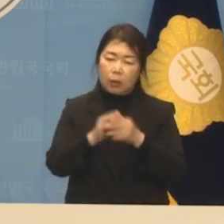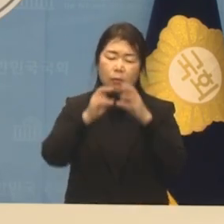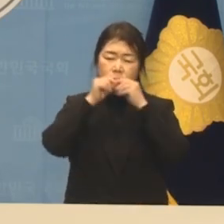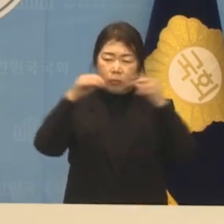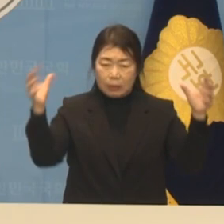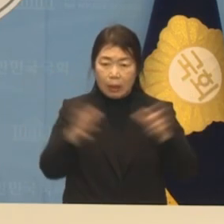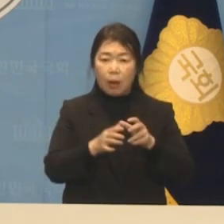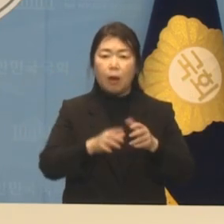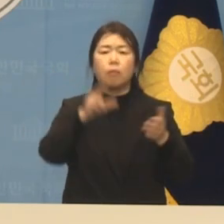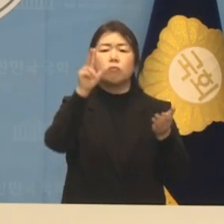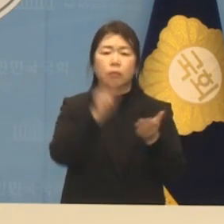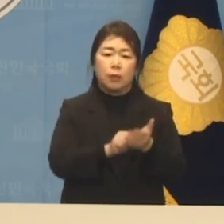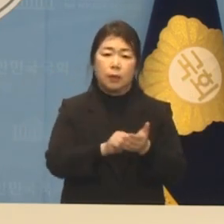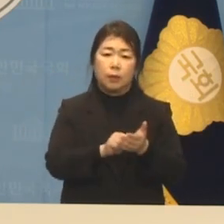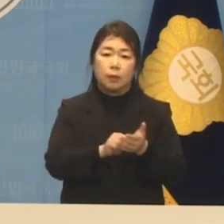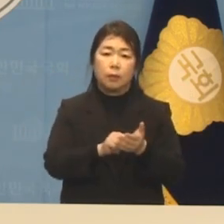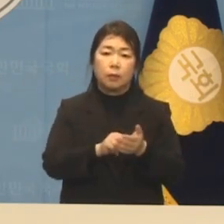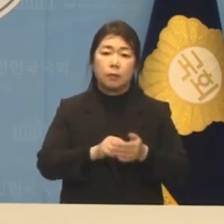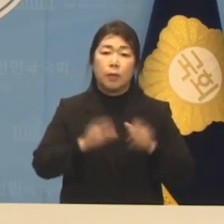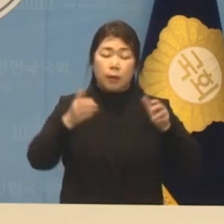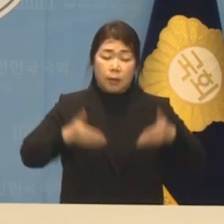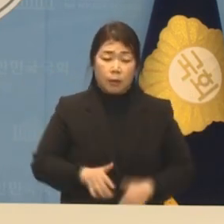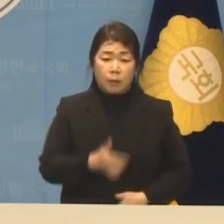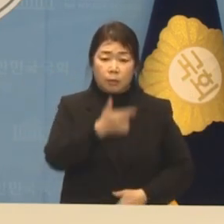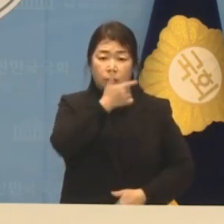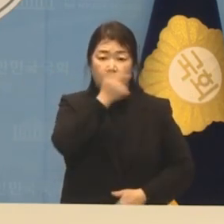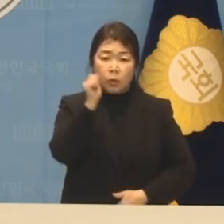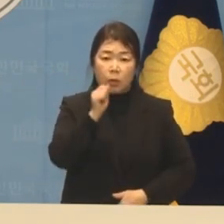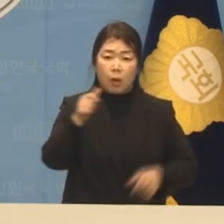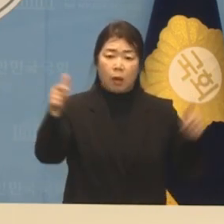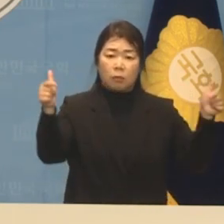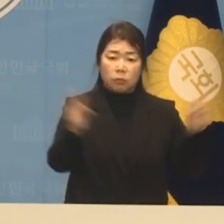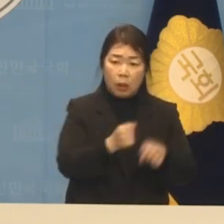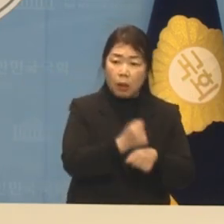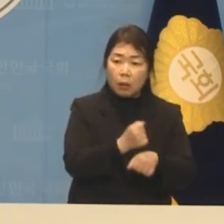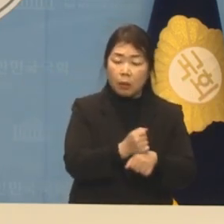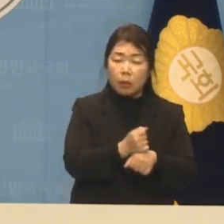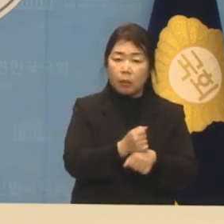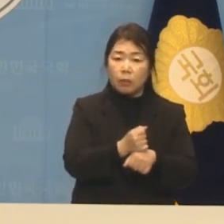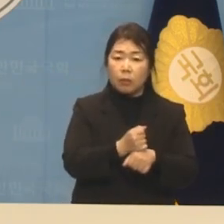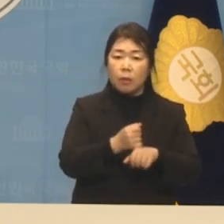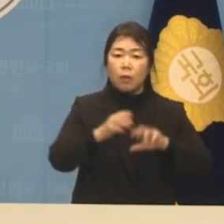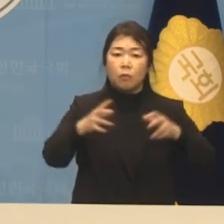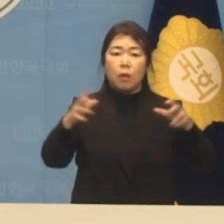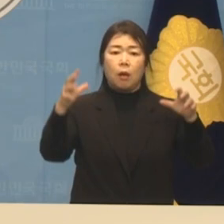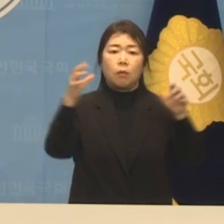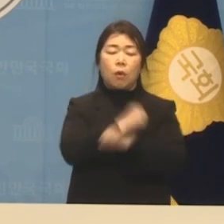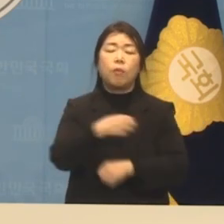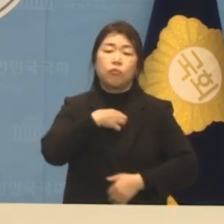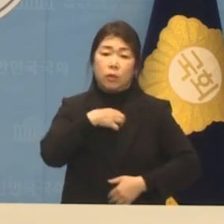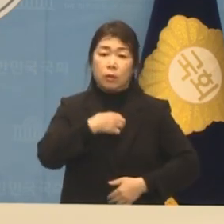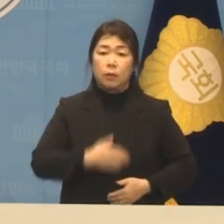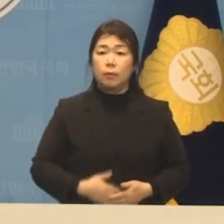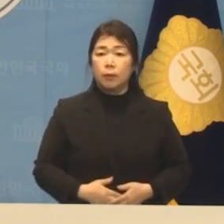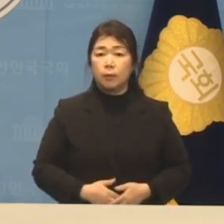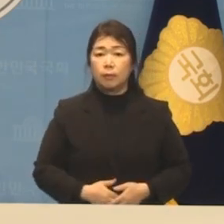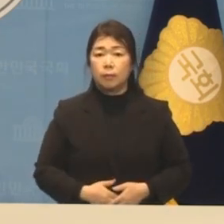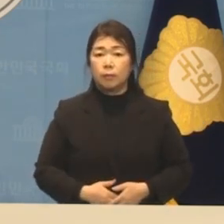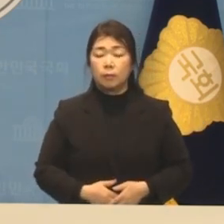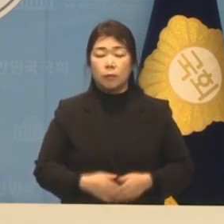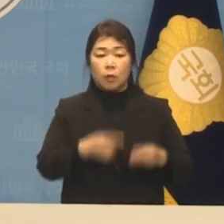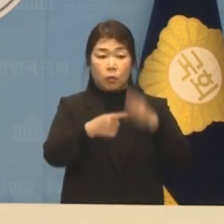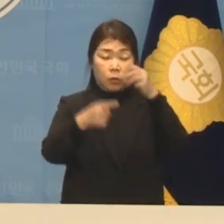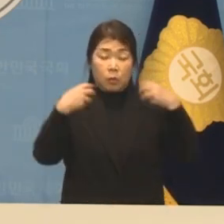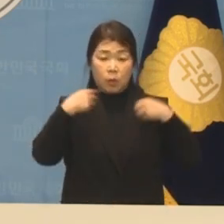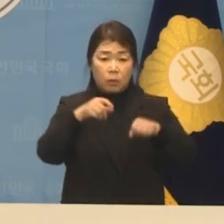저출생위기, 민생위기와 국가소멸위기에 놓여 있습니다. 윤석열 정부는 특단의